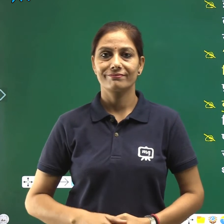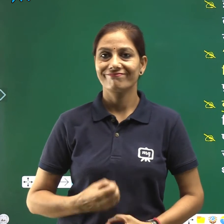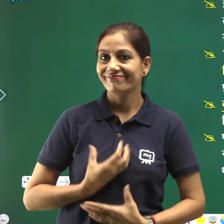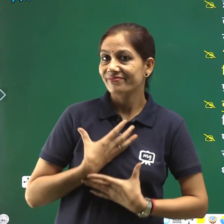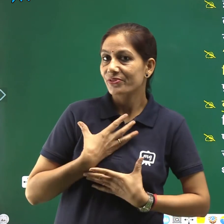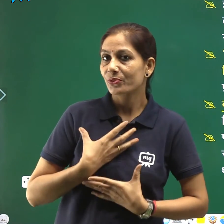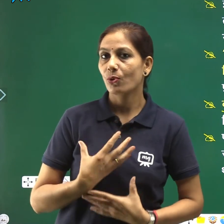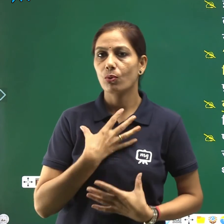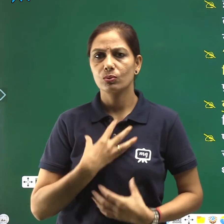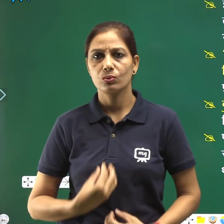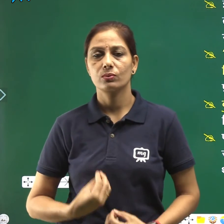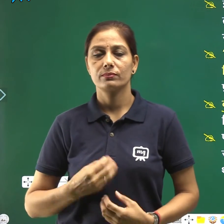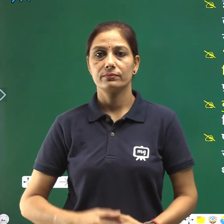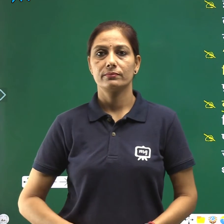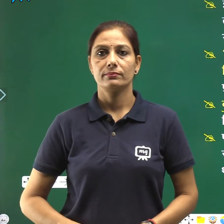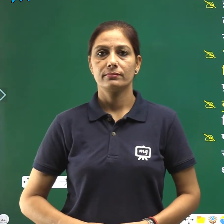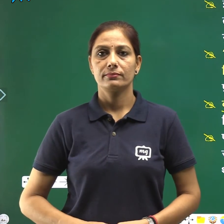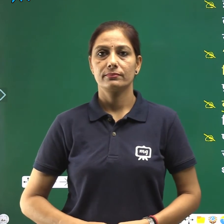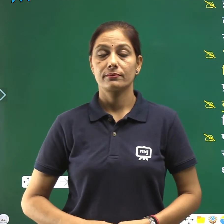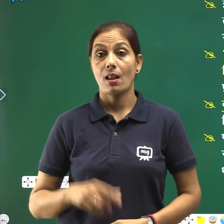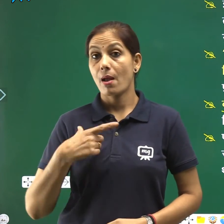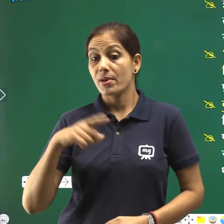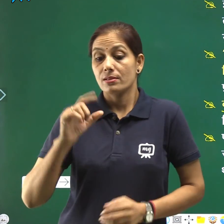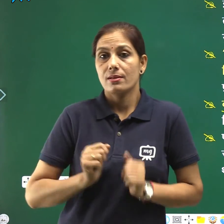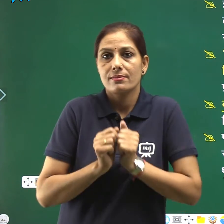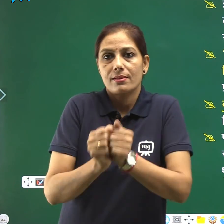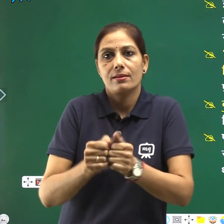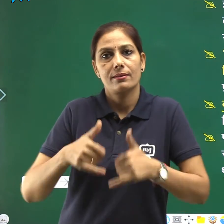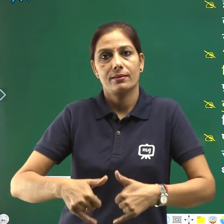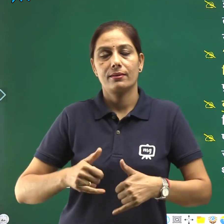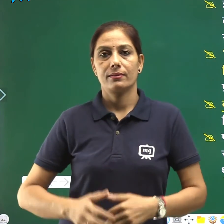दुख में साथ रहते थे